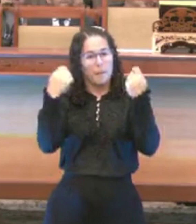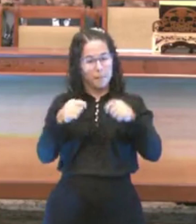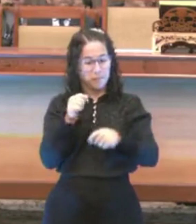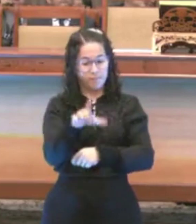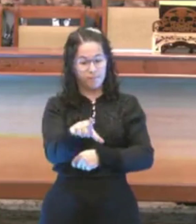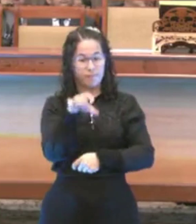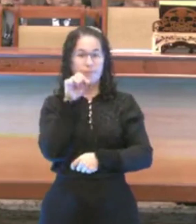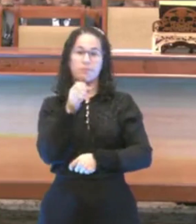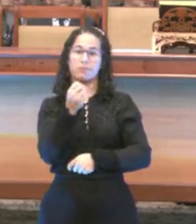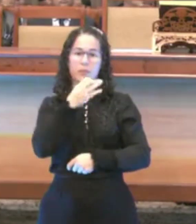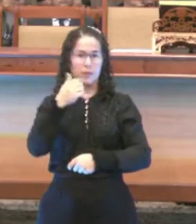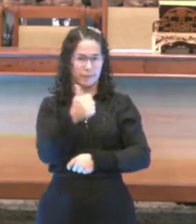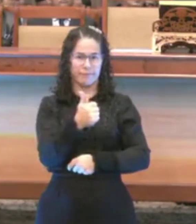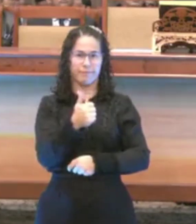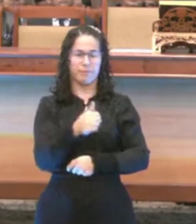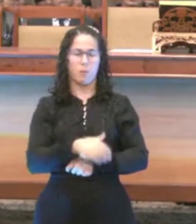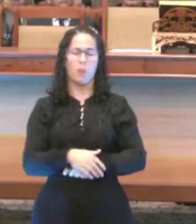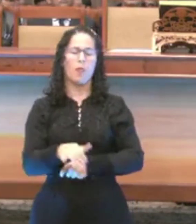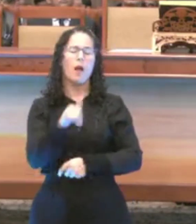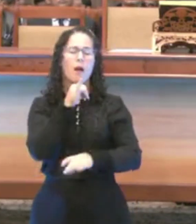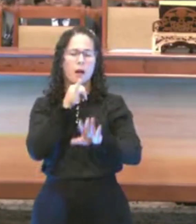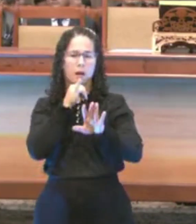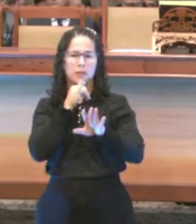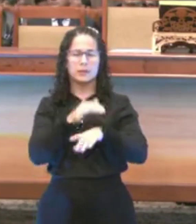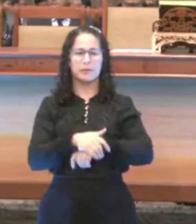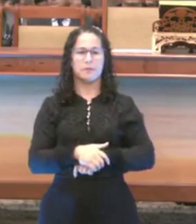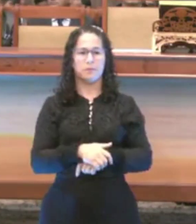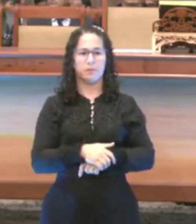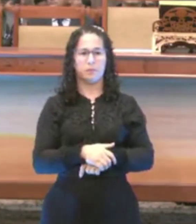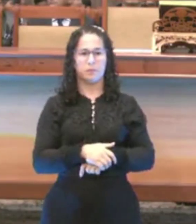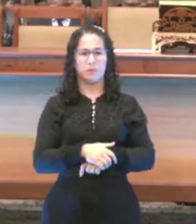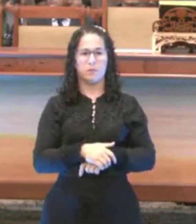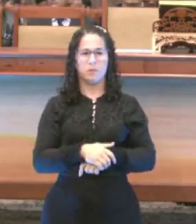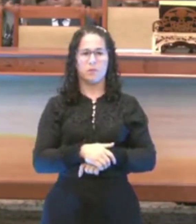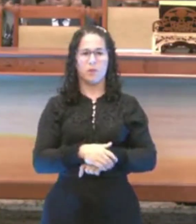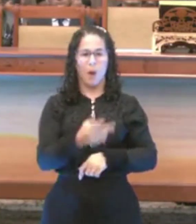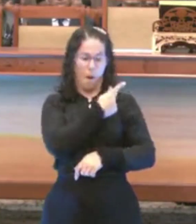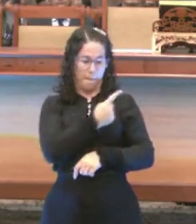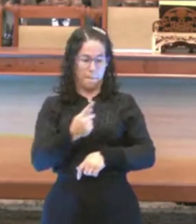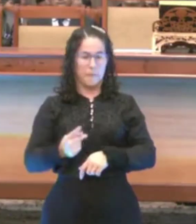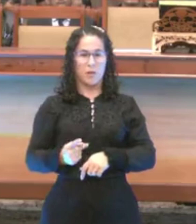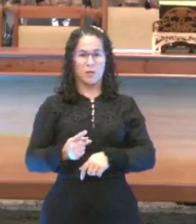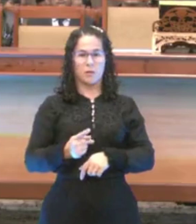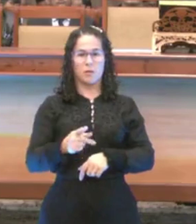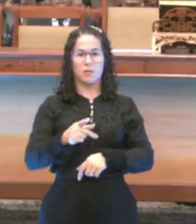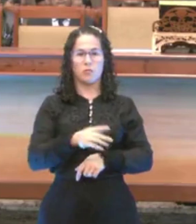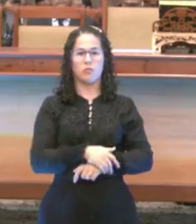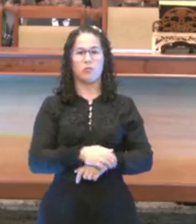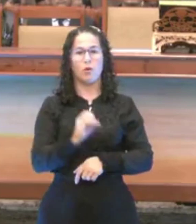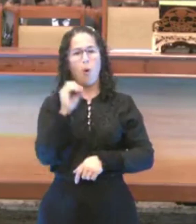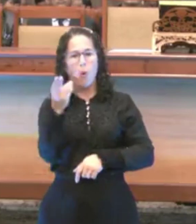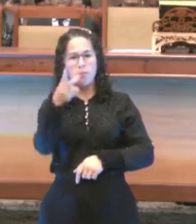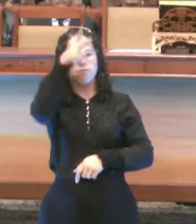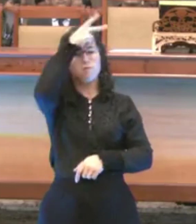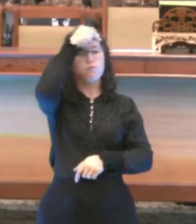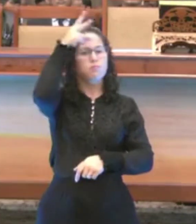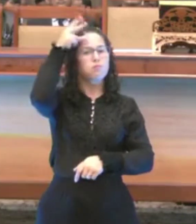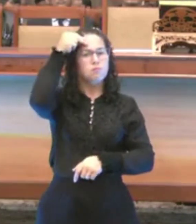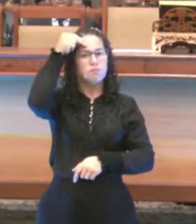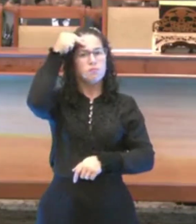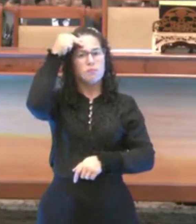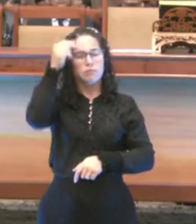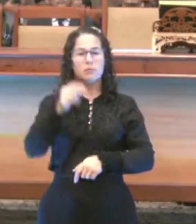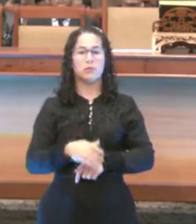mesmo o executivo, deixa eu dar um exemplo aqui para vocês. O executivo, presidente da república, prefeitos, o